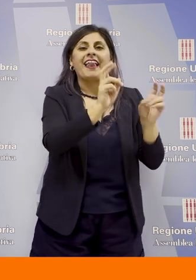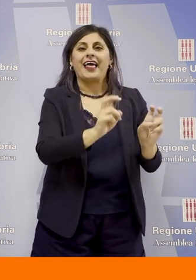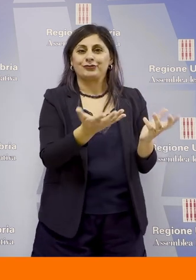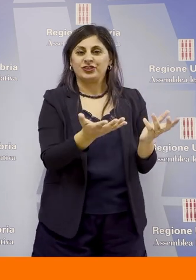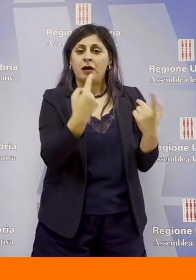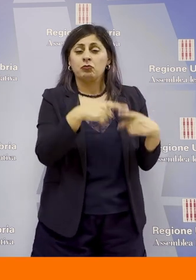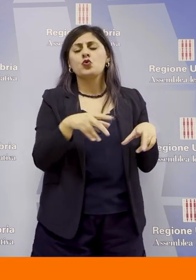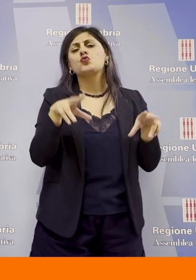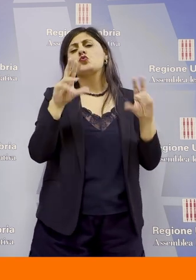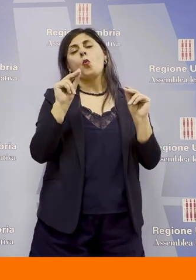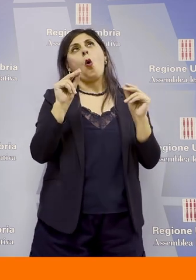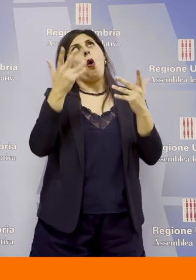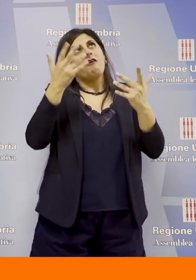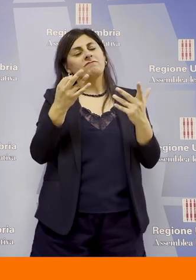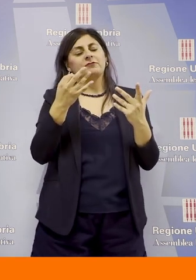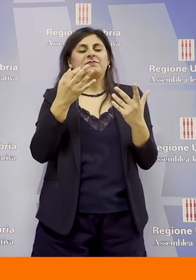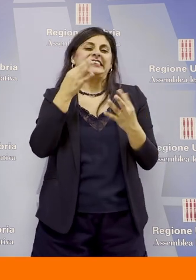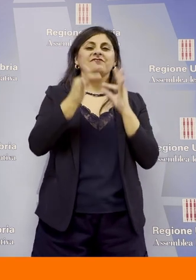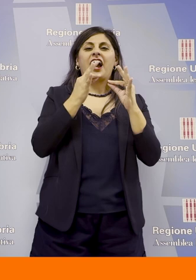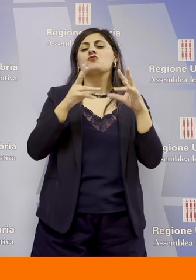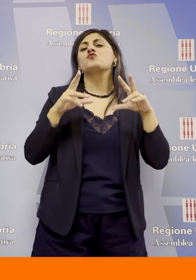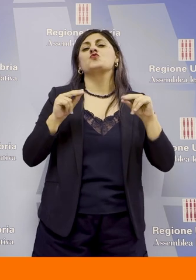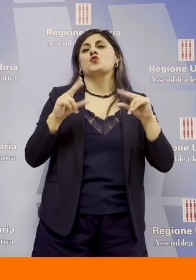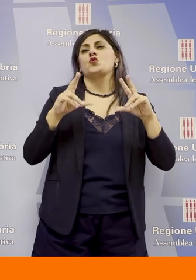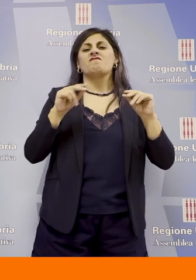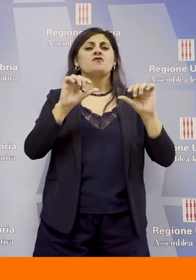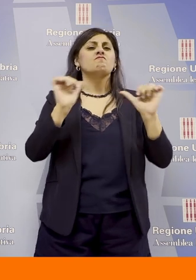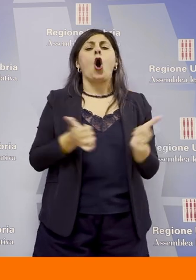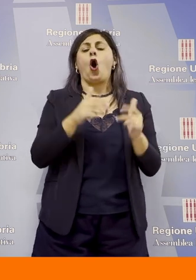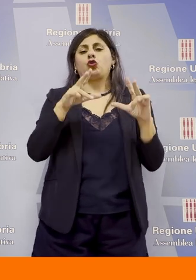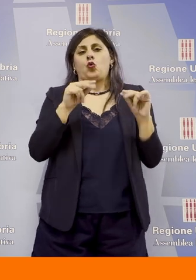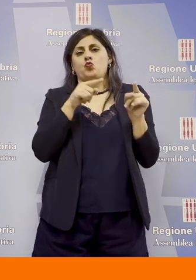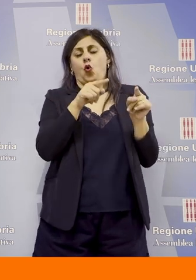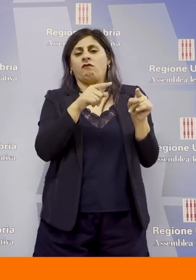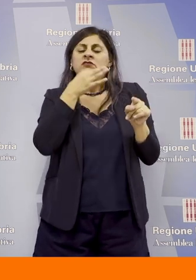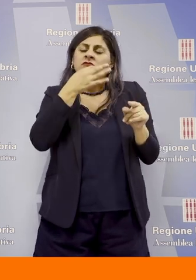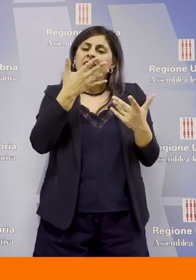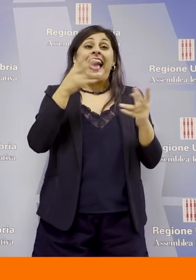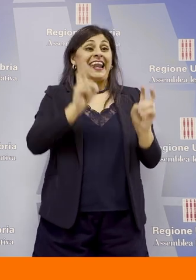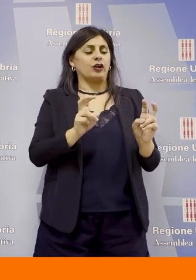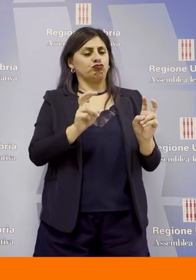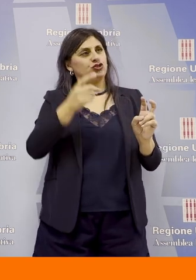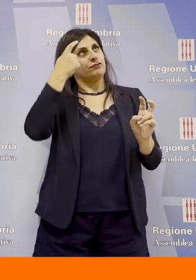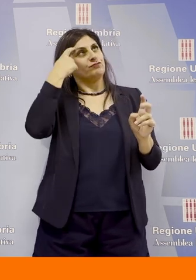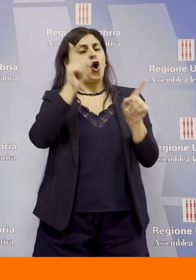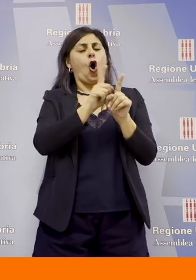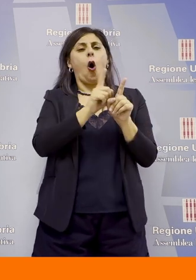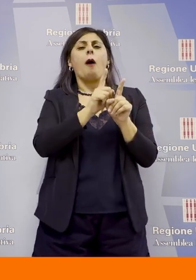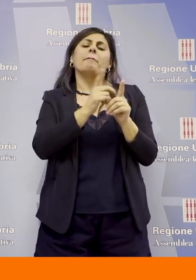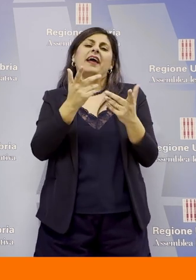questo è un nuovo paradigma è un nuovo paradigma che cambia ovviamente l'idea di energia da una concentrazione su